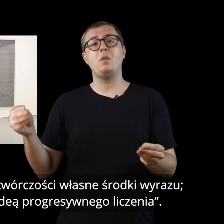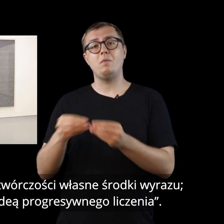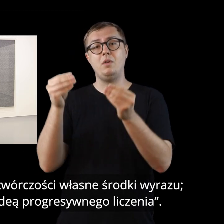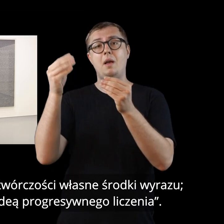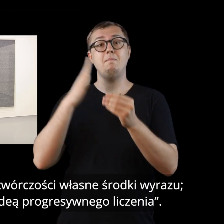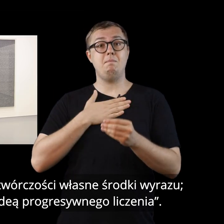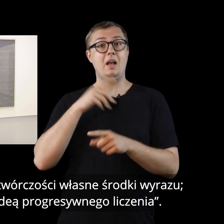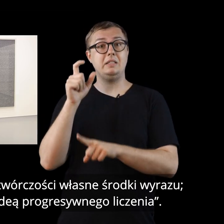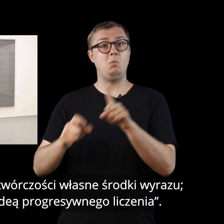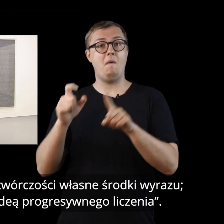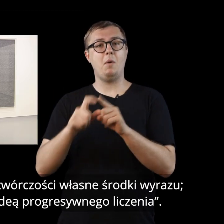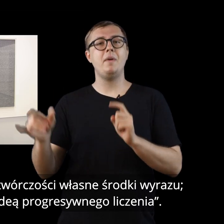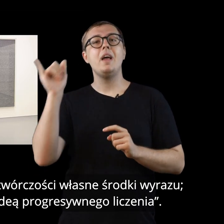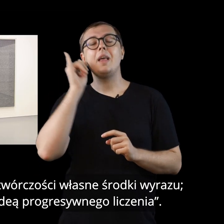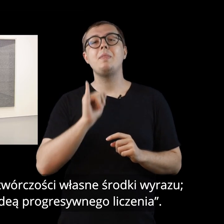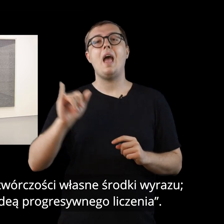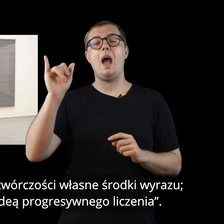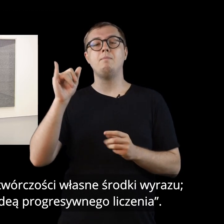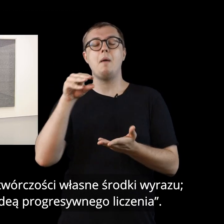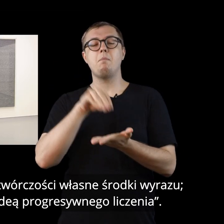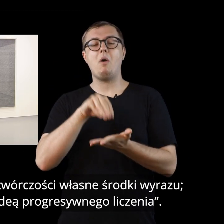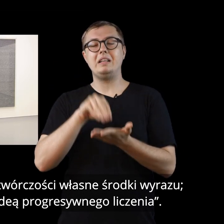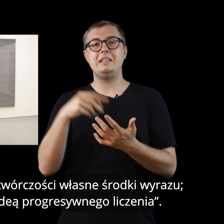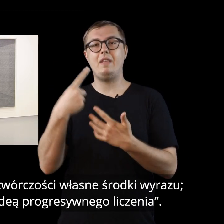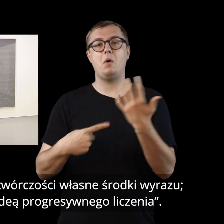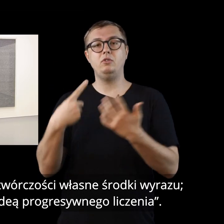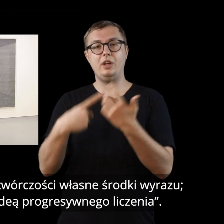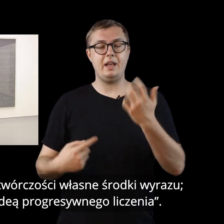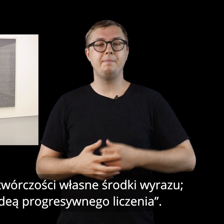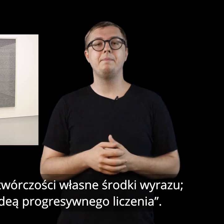własne środki wyrazu. Nazywa się je ideą progresywnego liczenia.